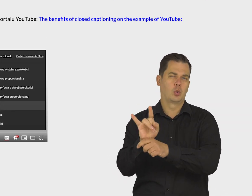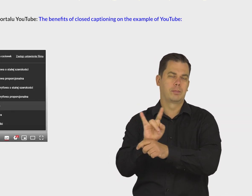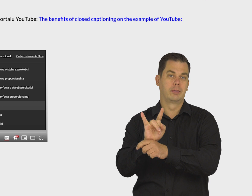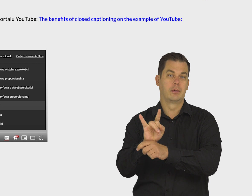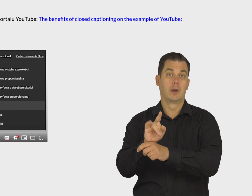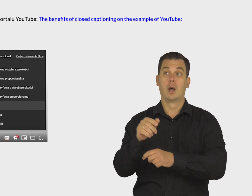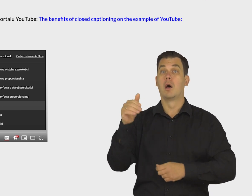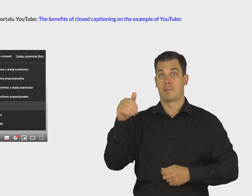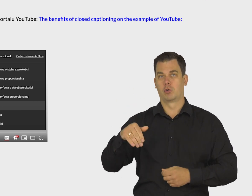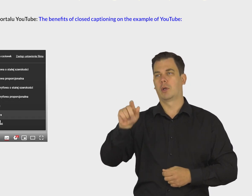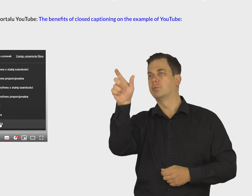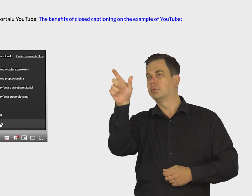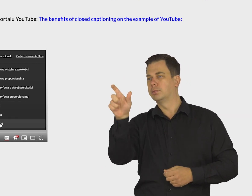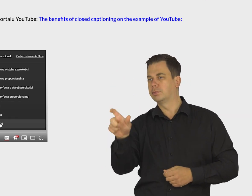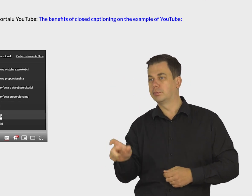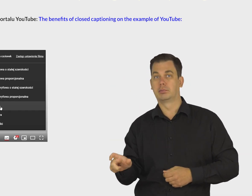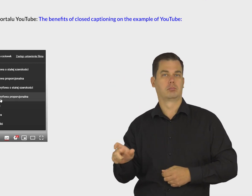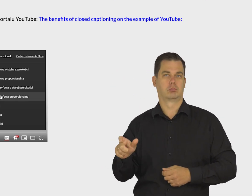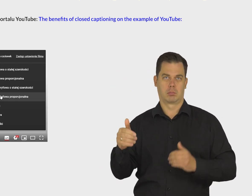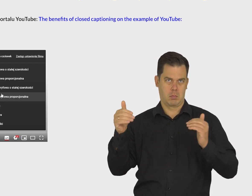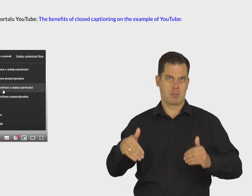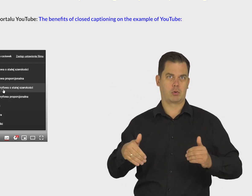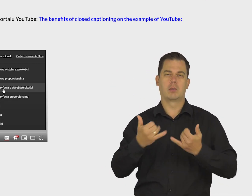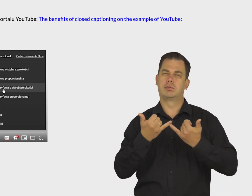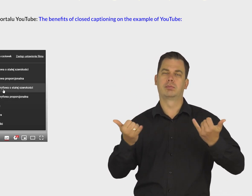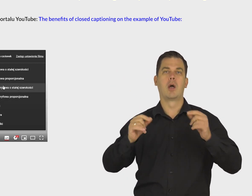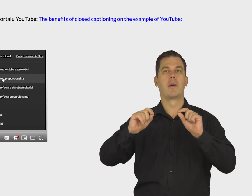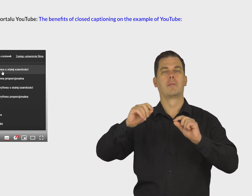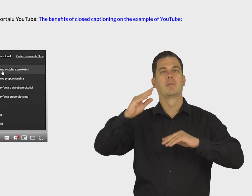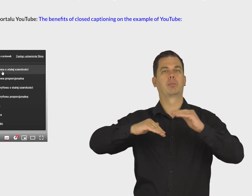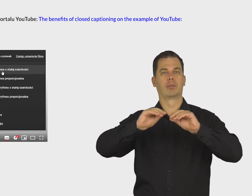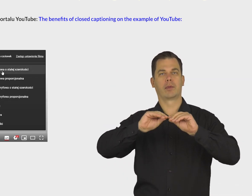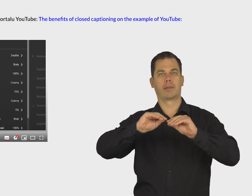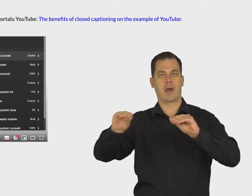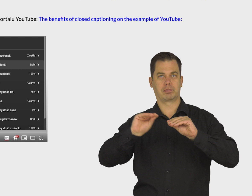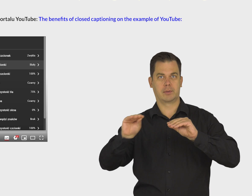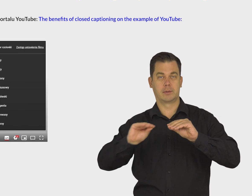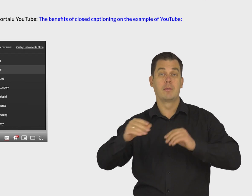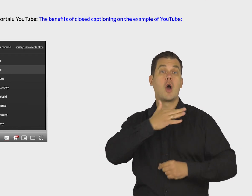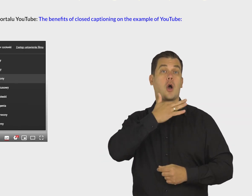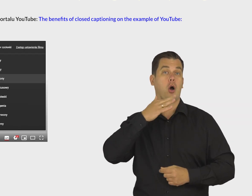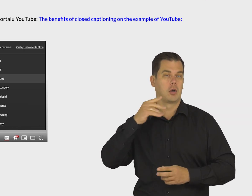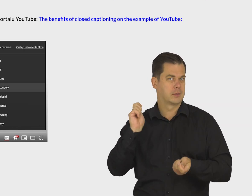możesz w tych napisach zmienić rodzinę i rodzaj czcionki, zmienić kolor czcionki,